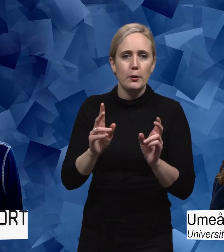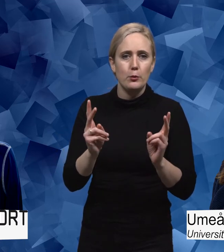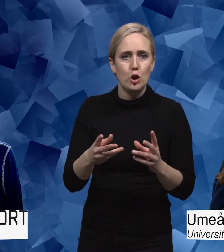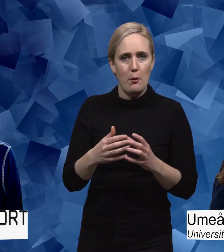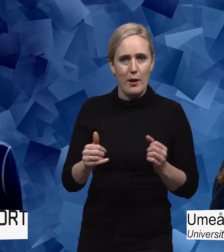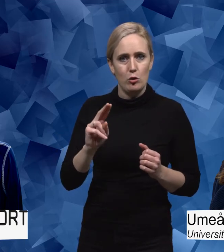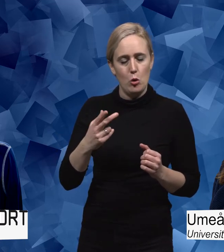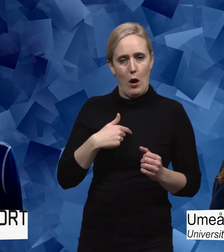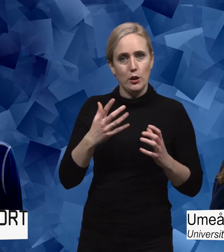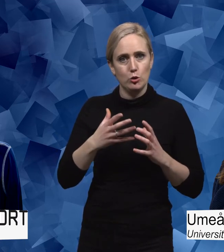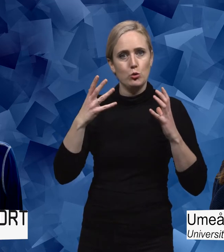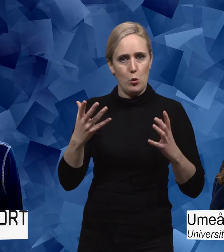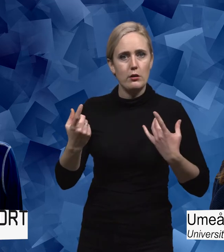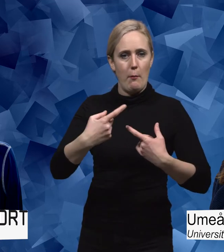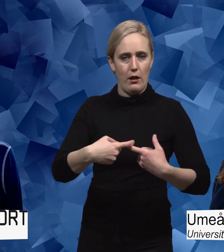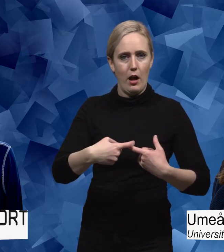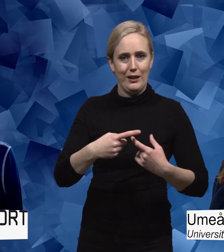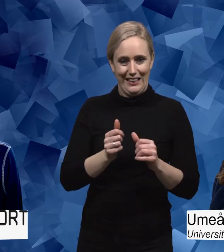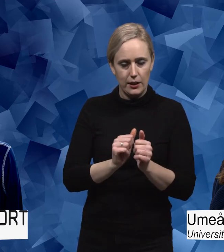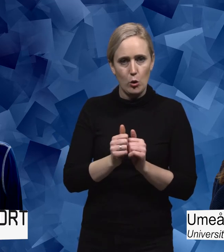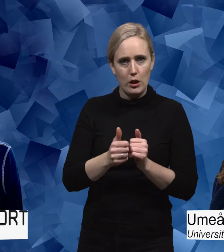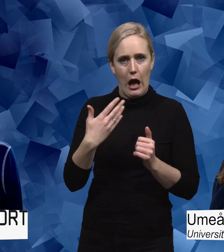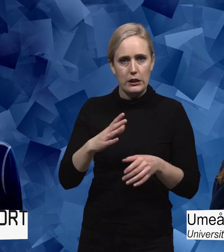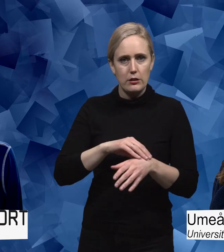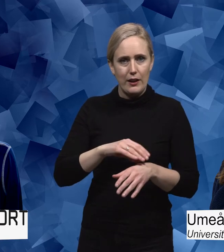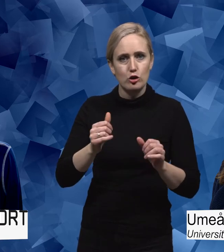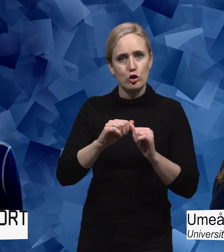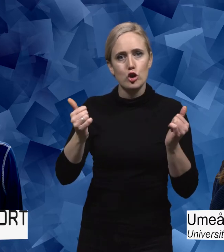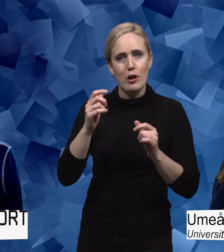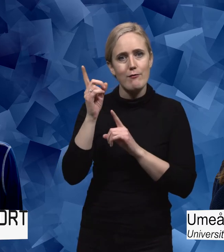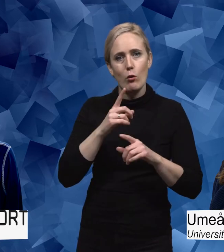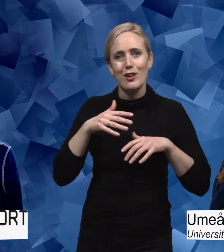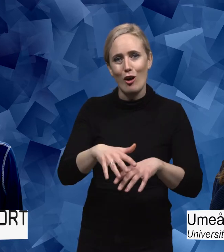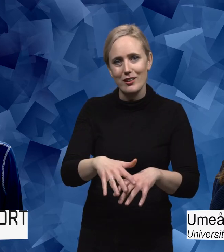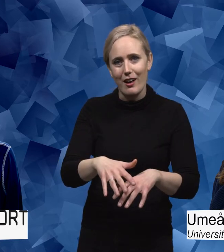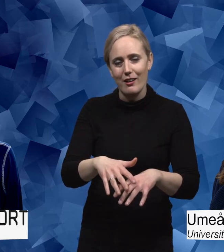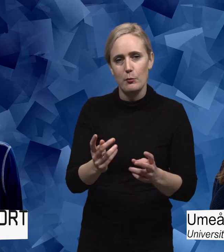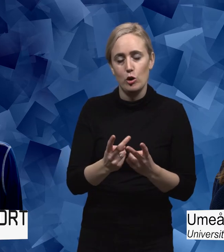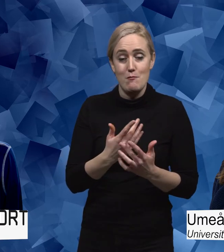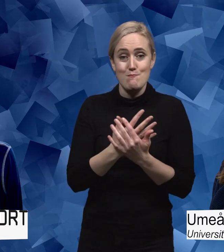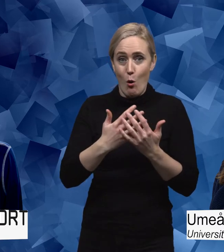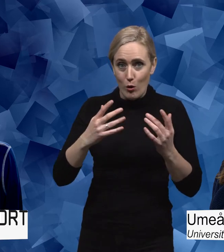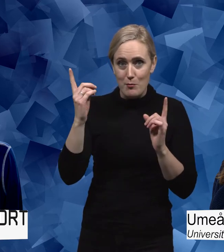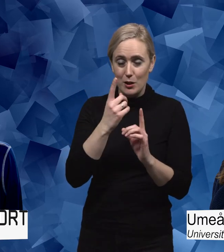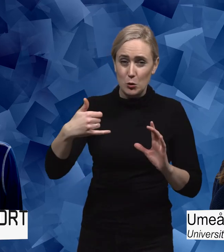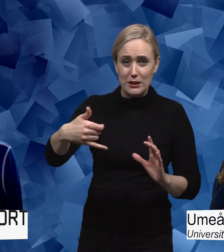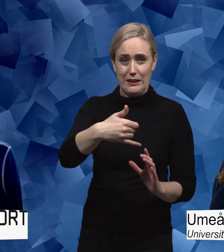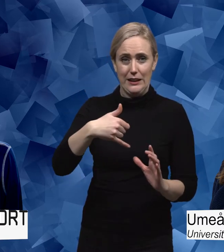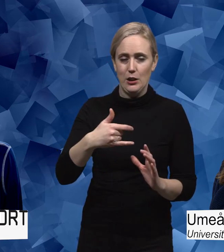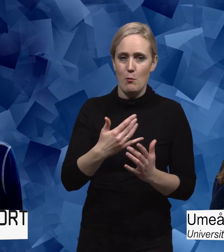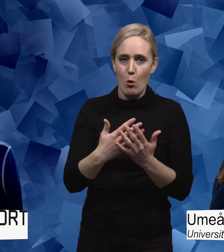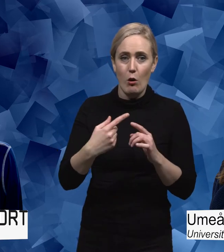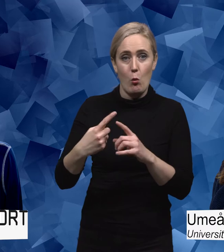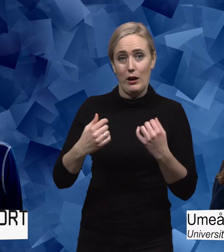såklart. Men att det är ju ett stort sammanhang. Idrotten är ju Sveriges största folkrörelse. Så det är ju många människor och